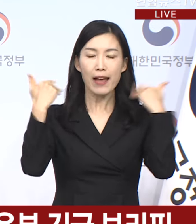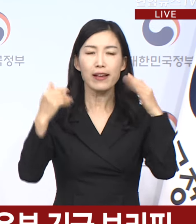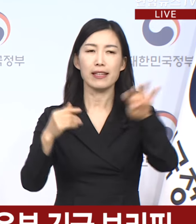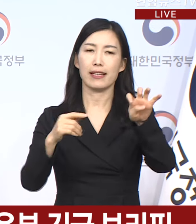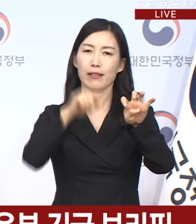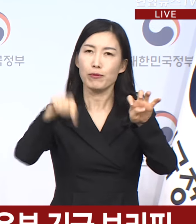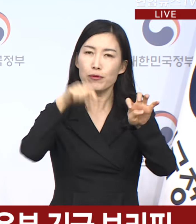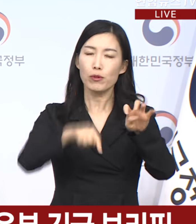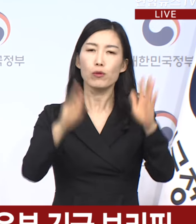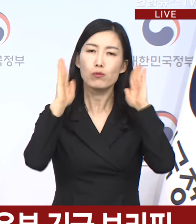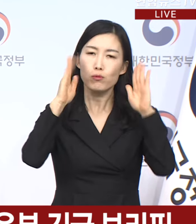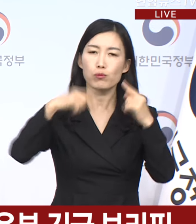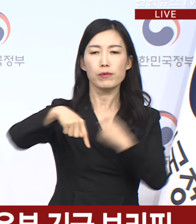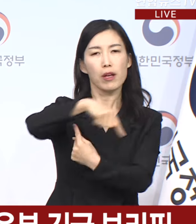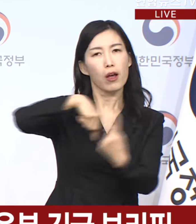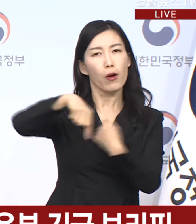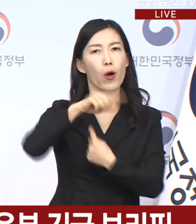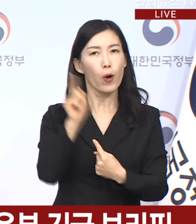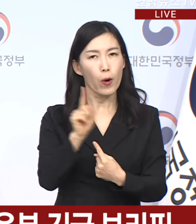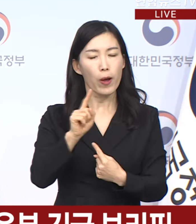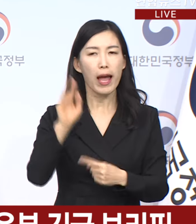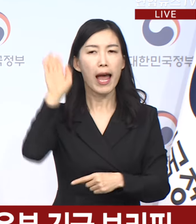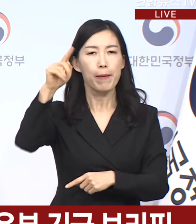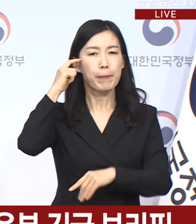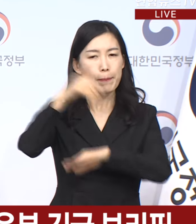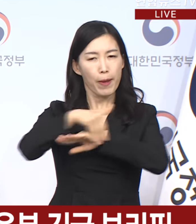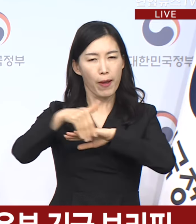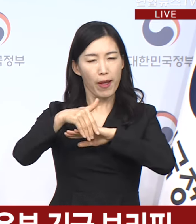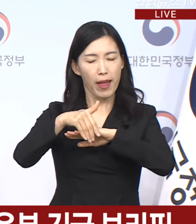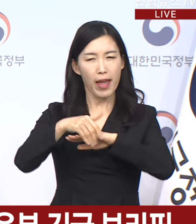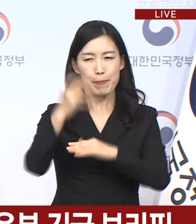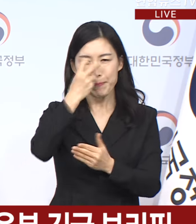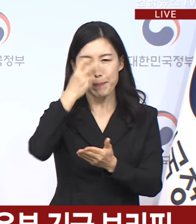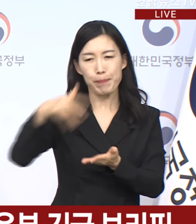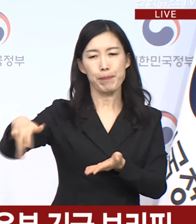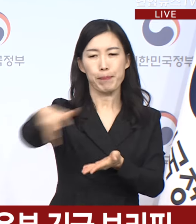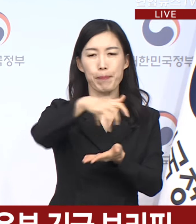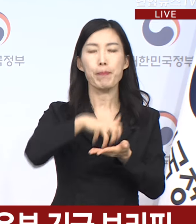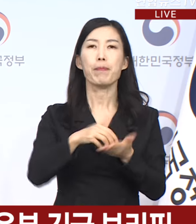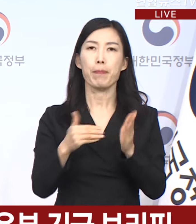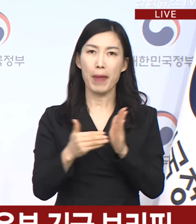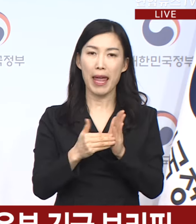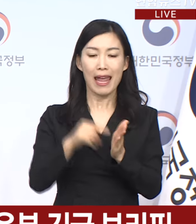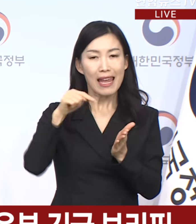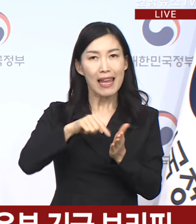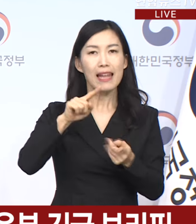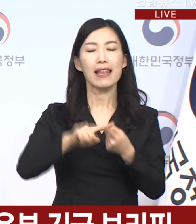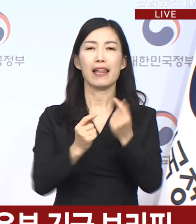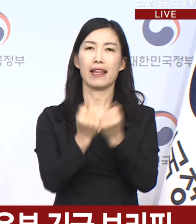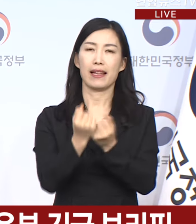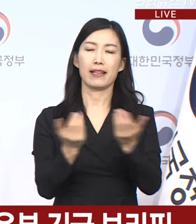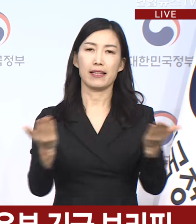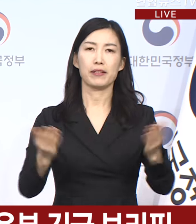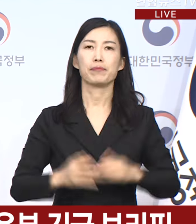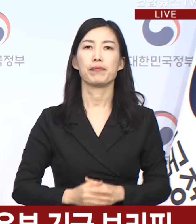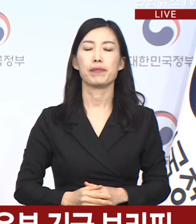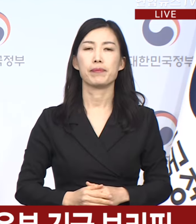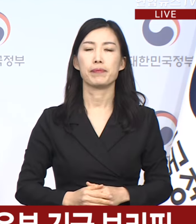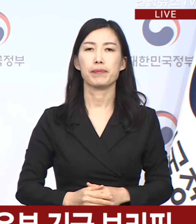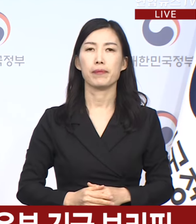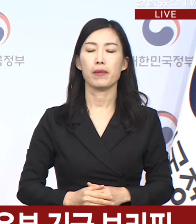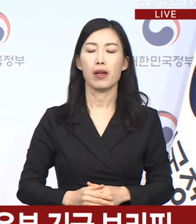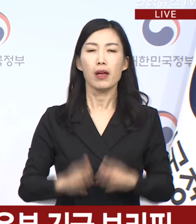수업 운영 현황과 계획을 파악하였으며 그 결과를 말씀드리겠습니다. 먼저